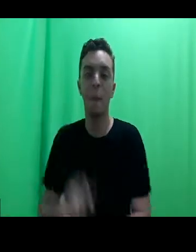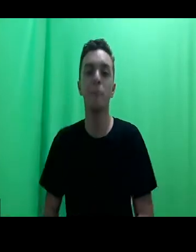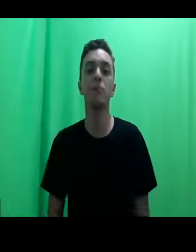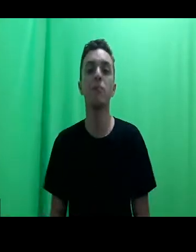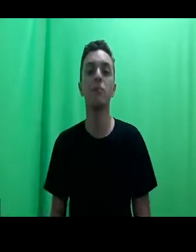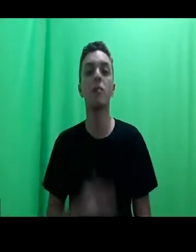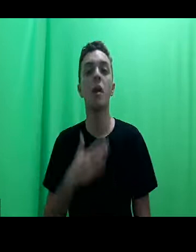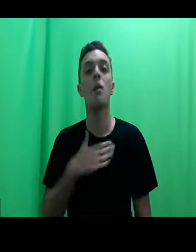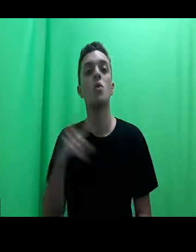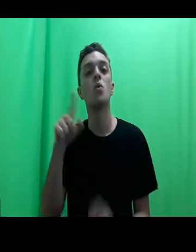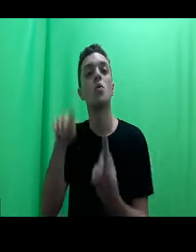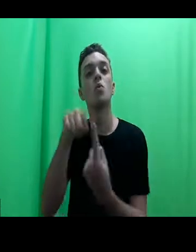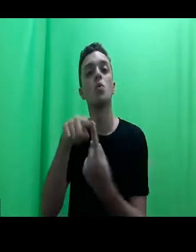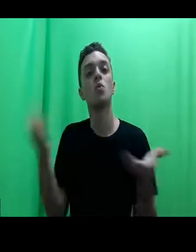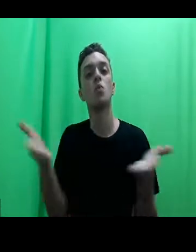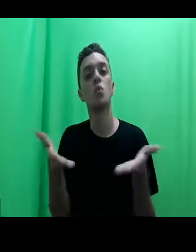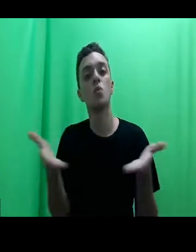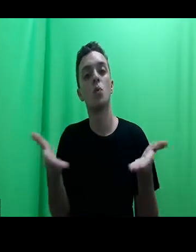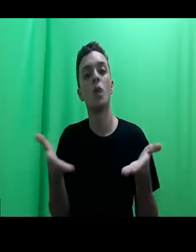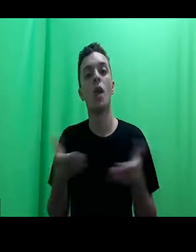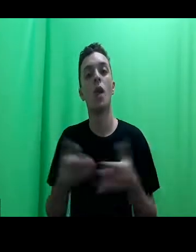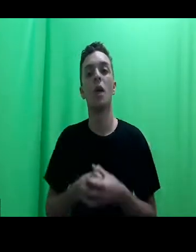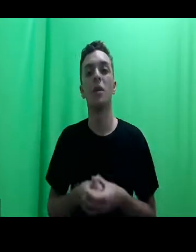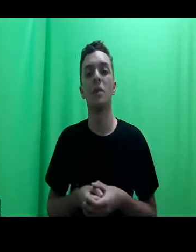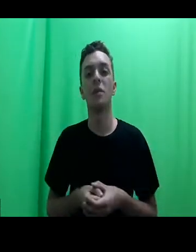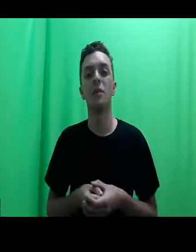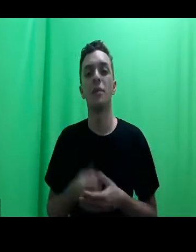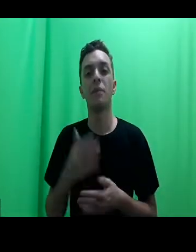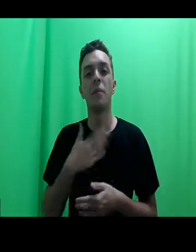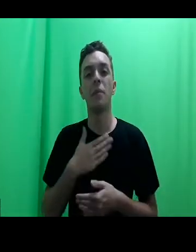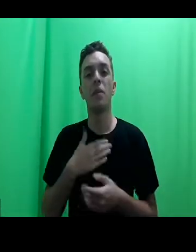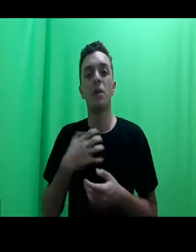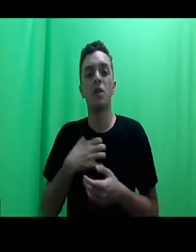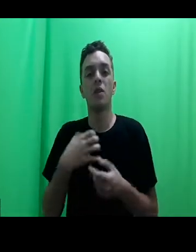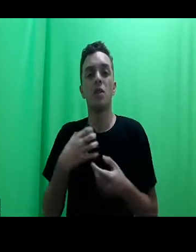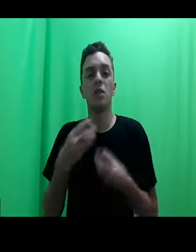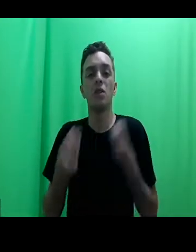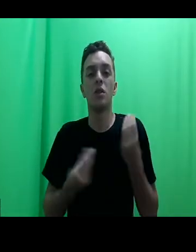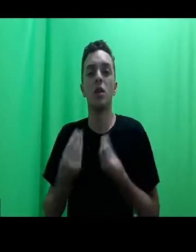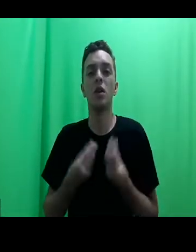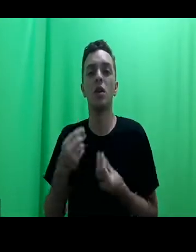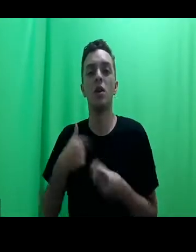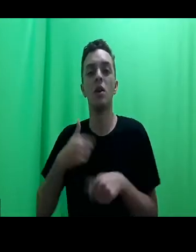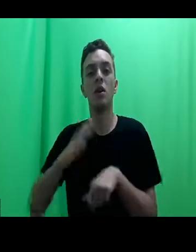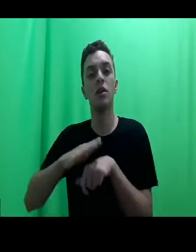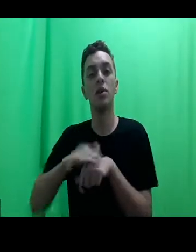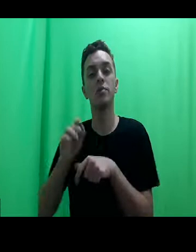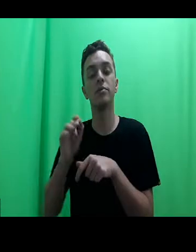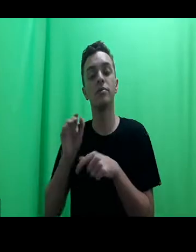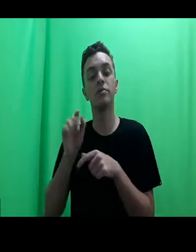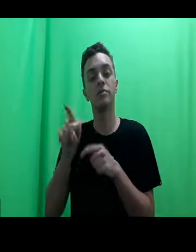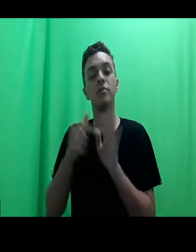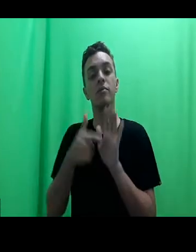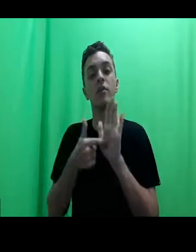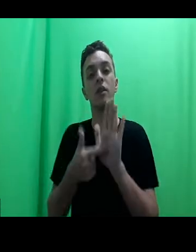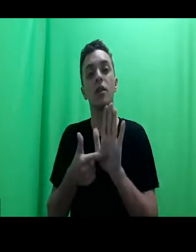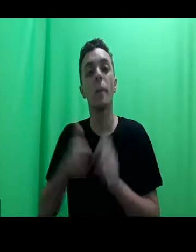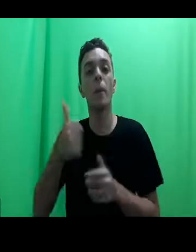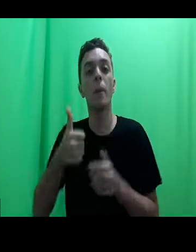objetivo e a maneira como organizei essa apresentação, em primeiro lugar, como eu já